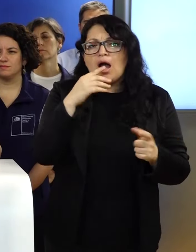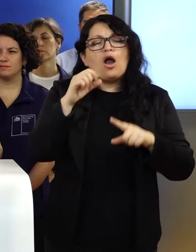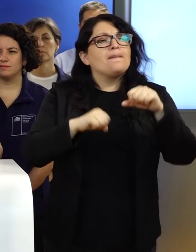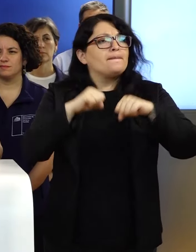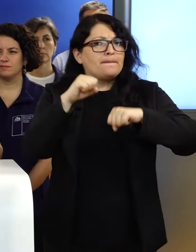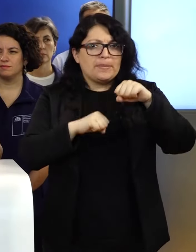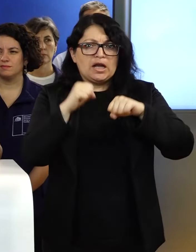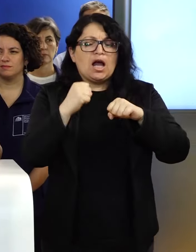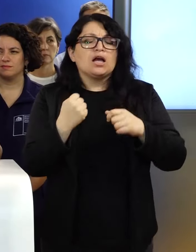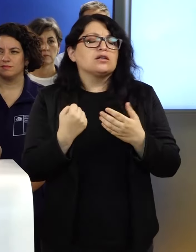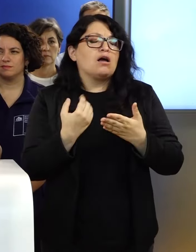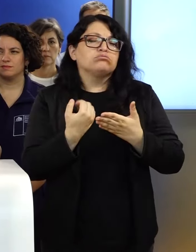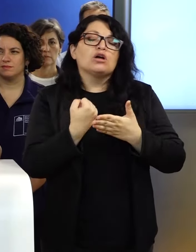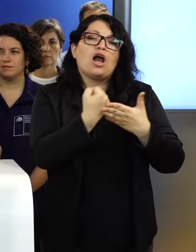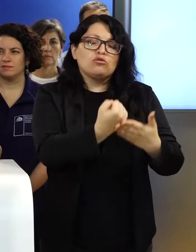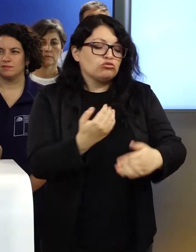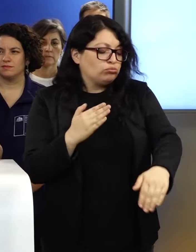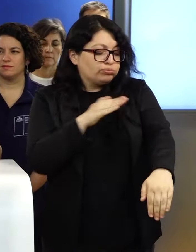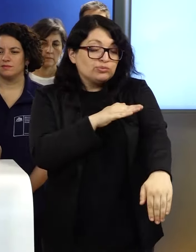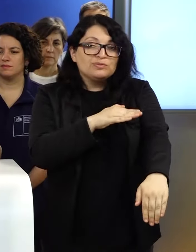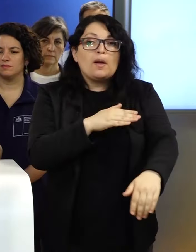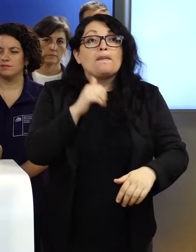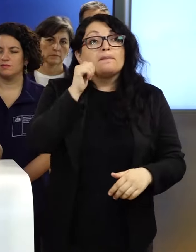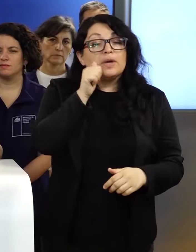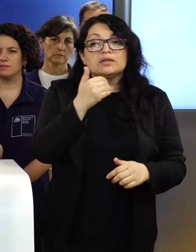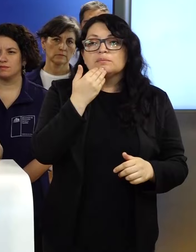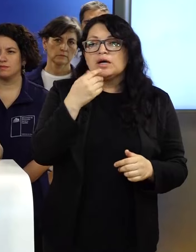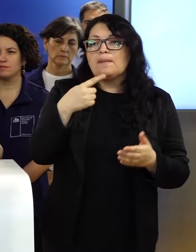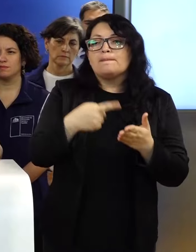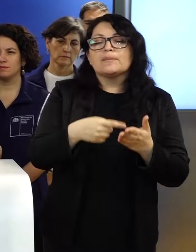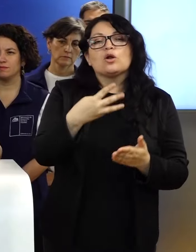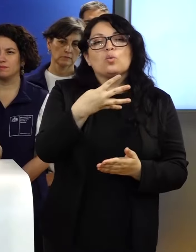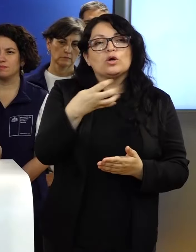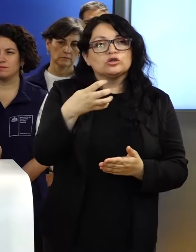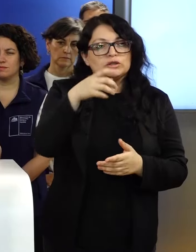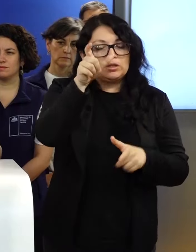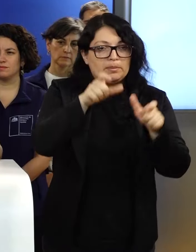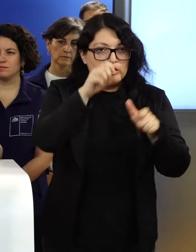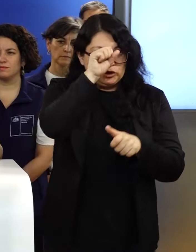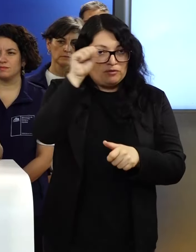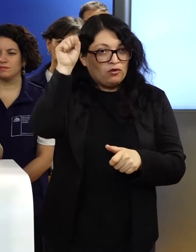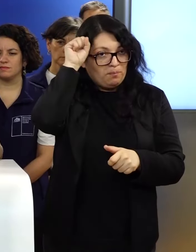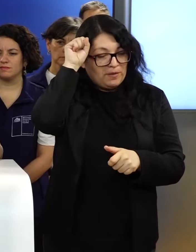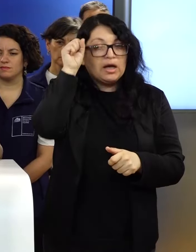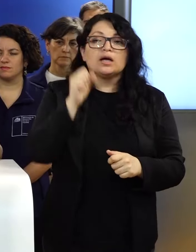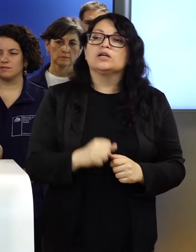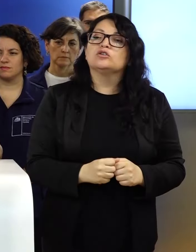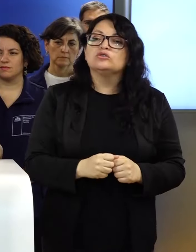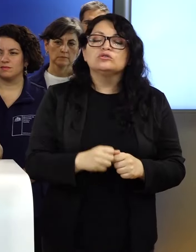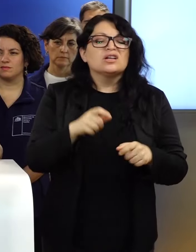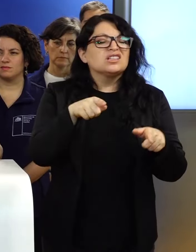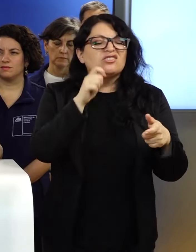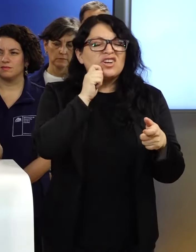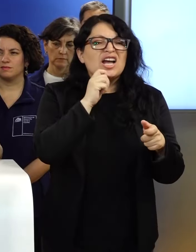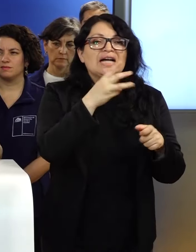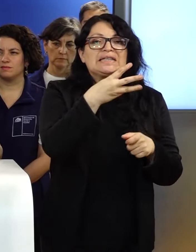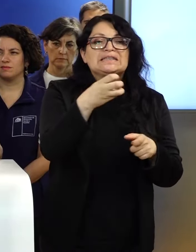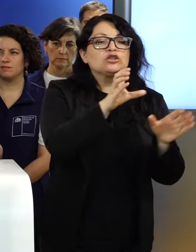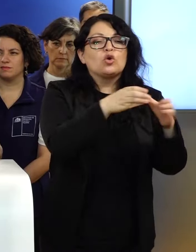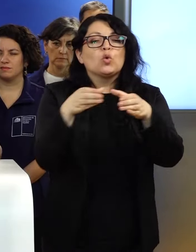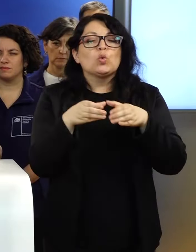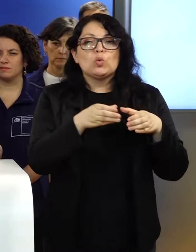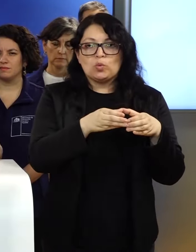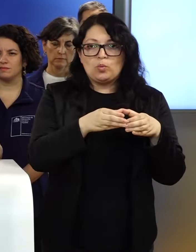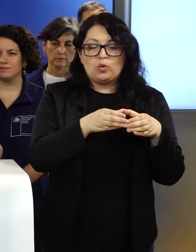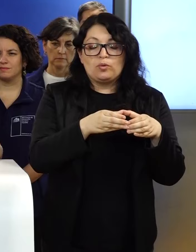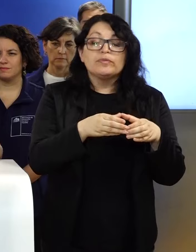privado que recibimos. Vamos a tener mañana 1.400 bomberos trabajando de 300 brigadas. Vamos a tener